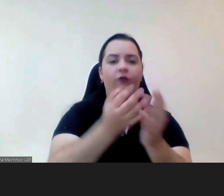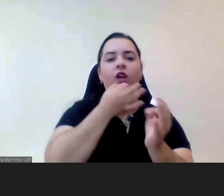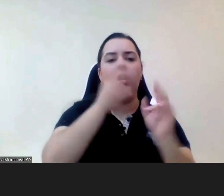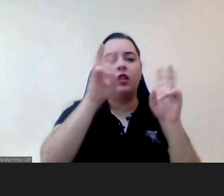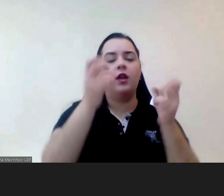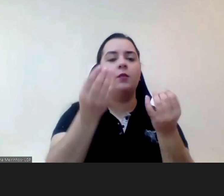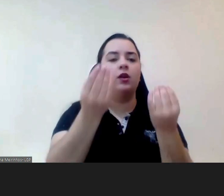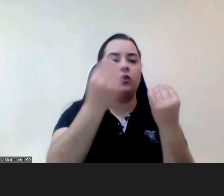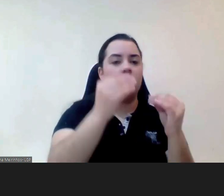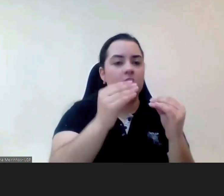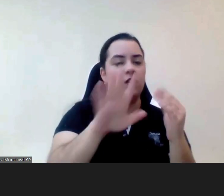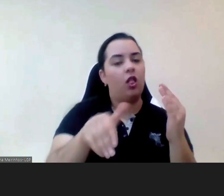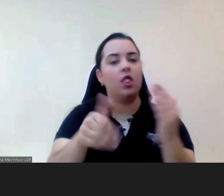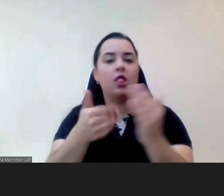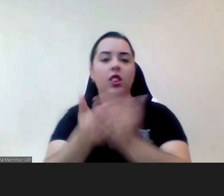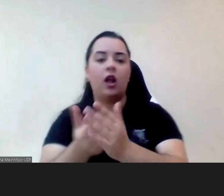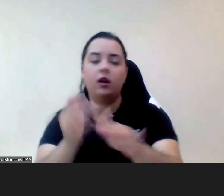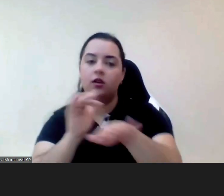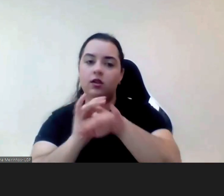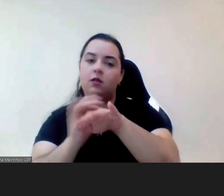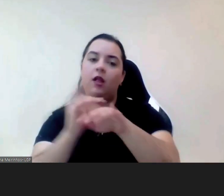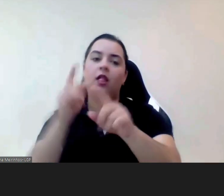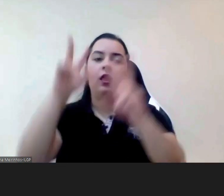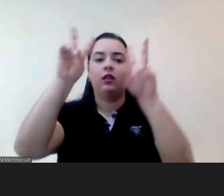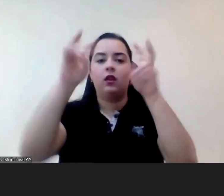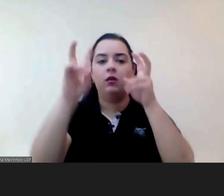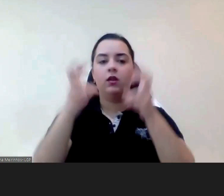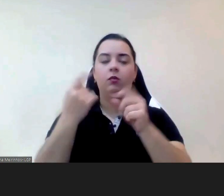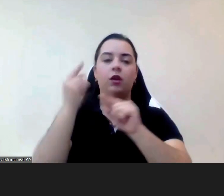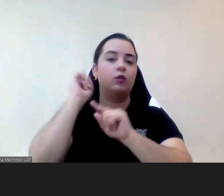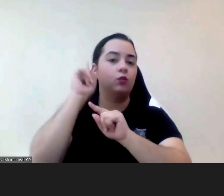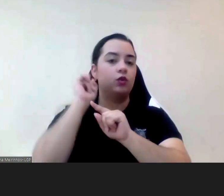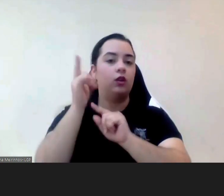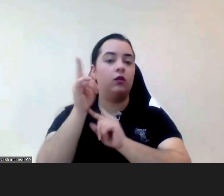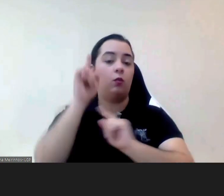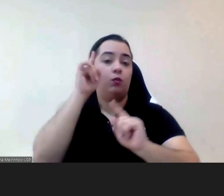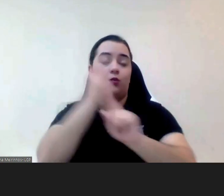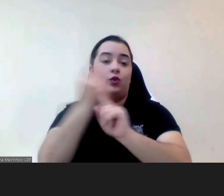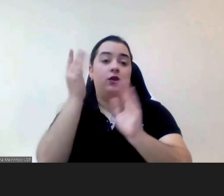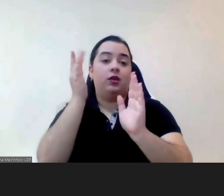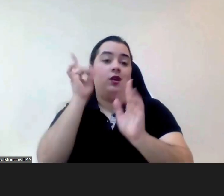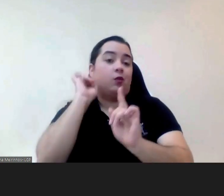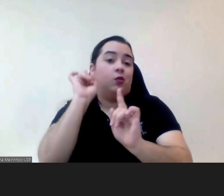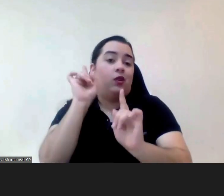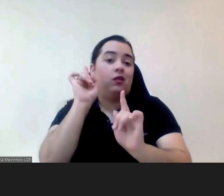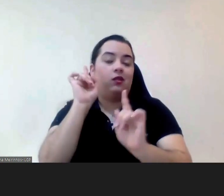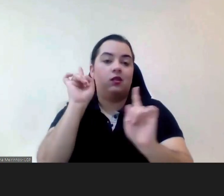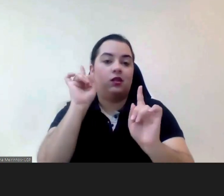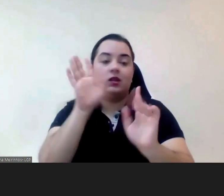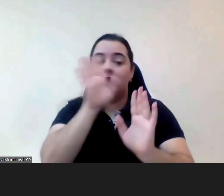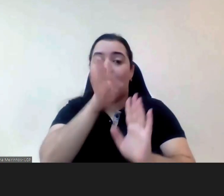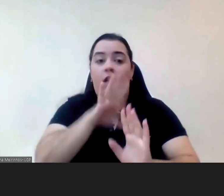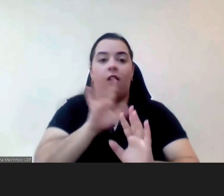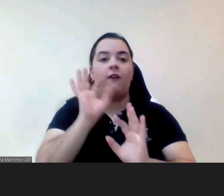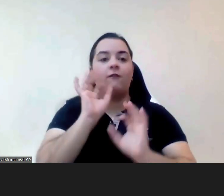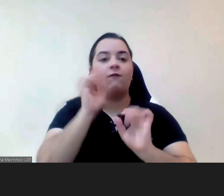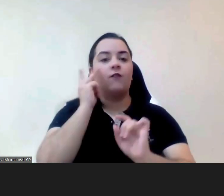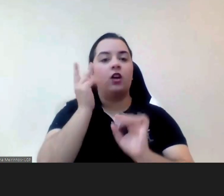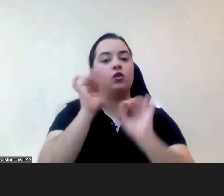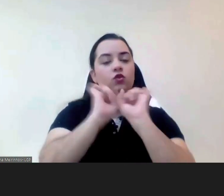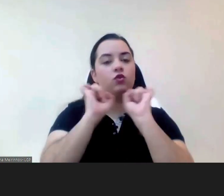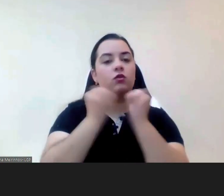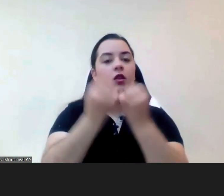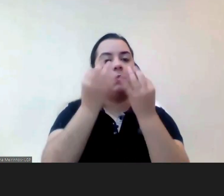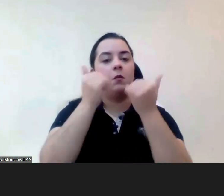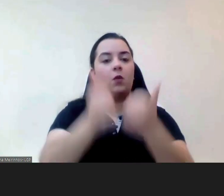também para estes temas tão relevantes para a nossa vida em sociedade e para a vida no mundo não é? vamos fazendo a nossa parte como eu